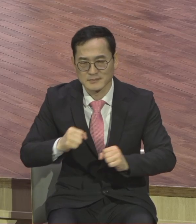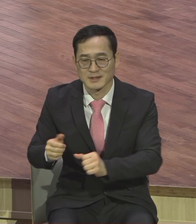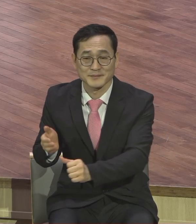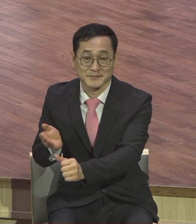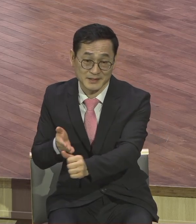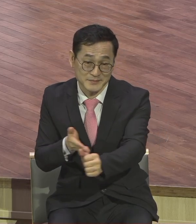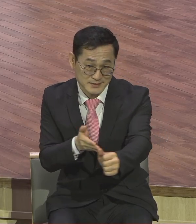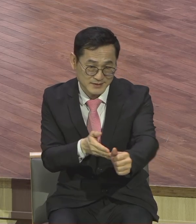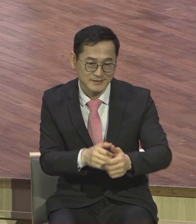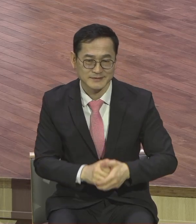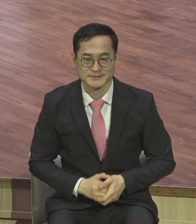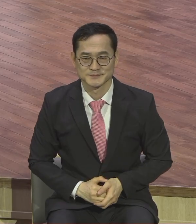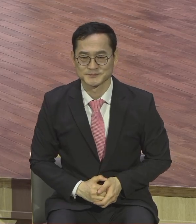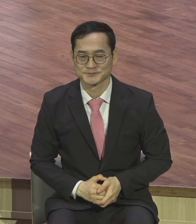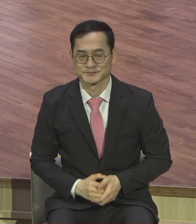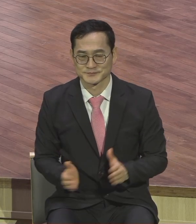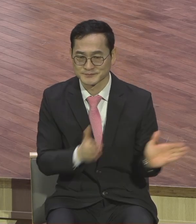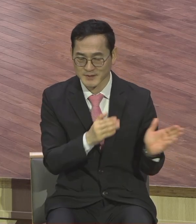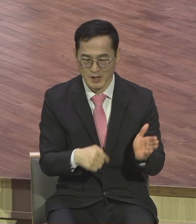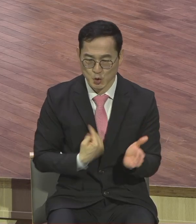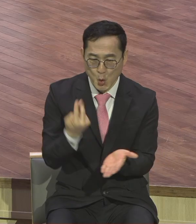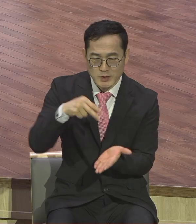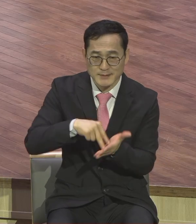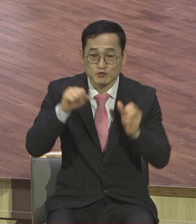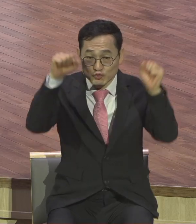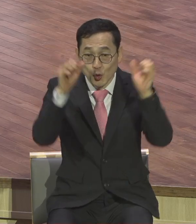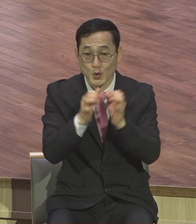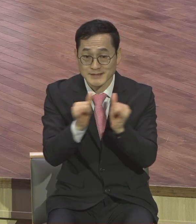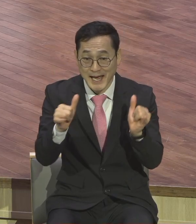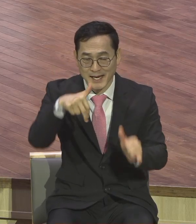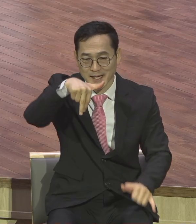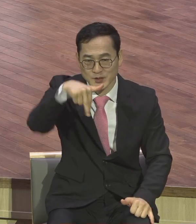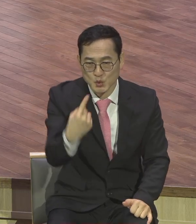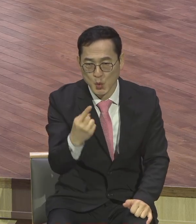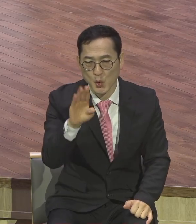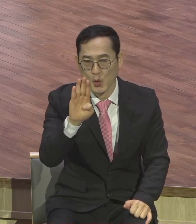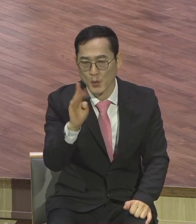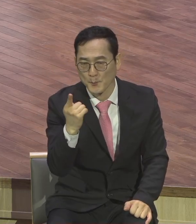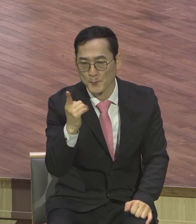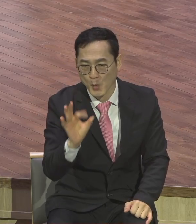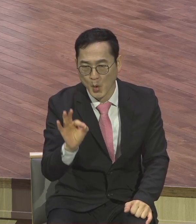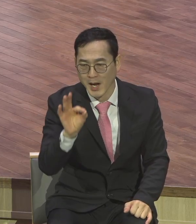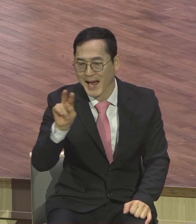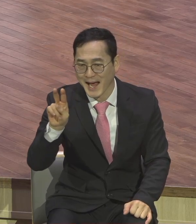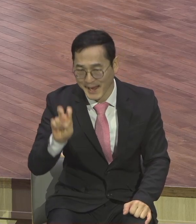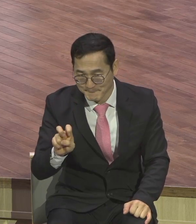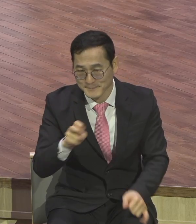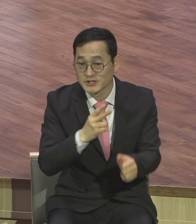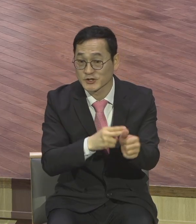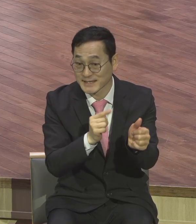독립운동가였던 죽산 조봉암 선생의 묘소 입구에 다음과 같은 어록이 기록되어 있습니다 우리가